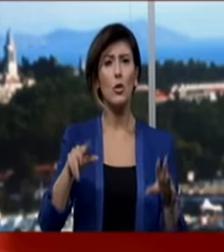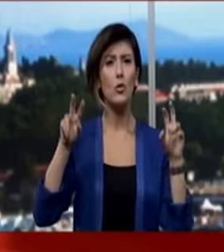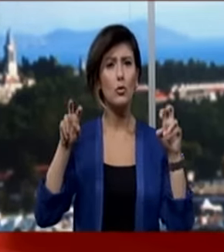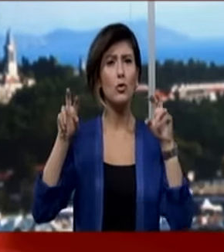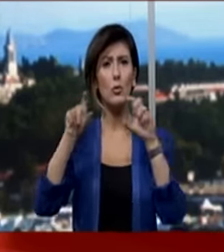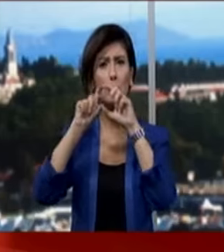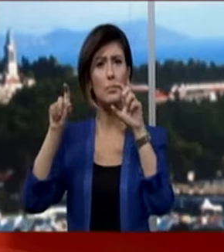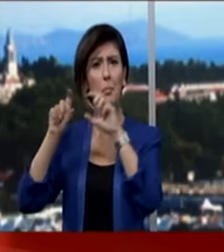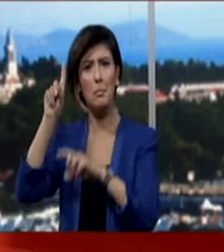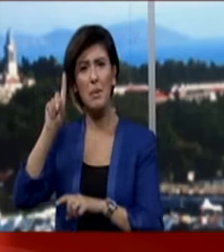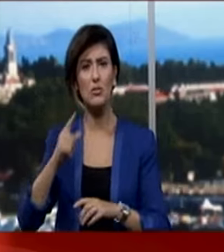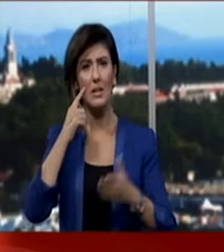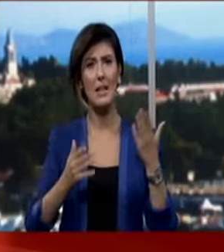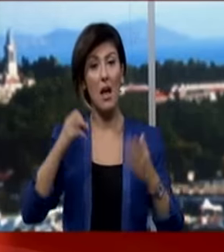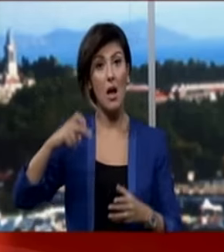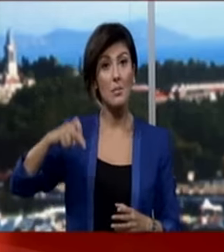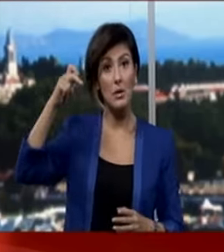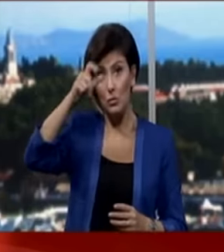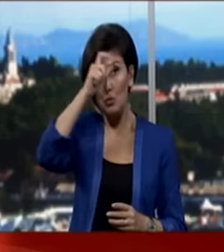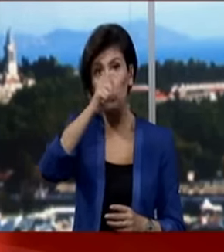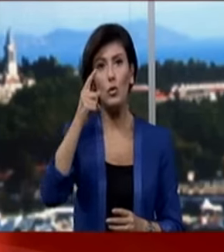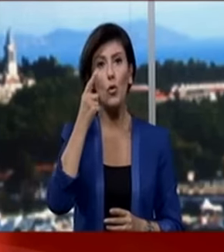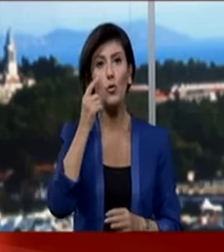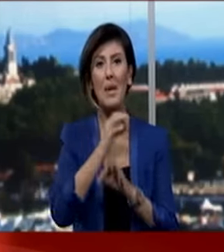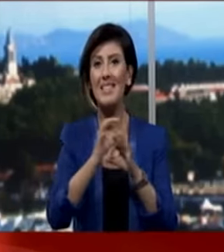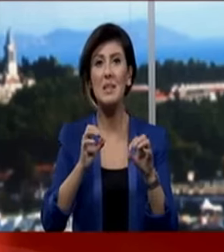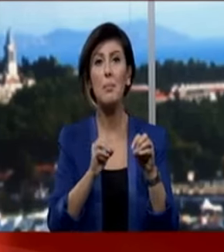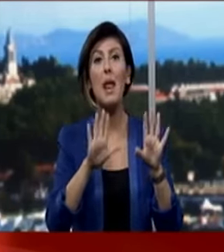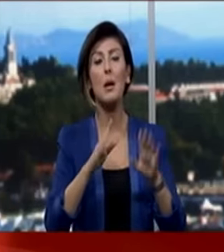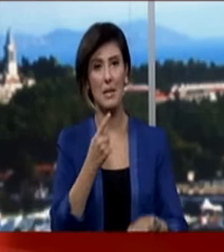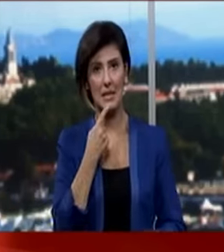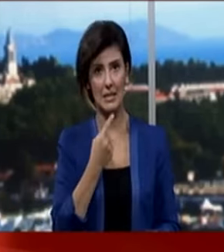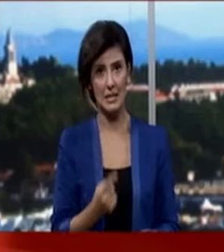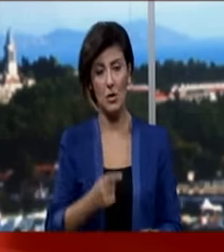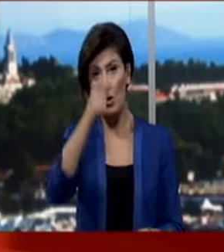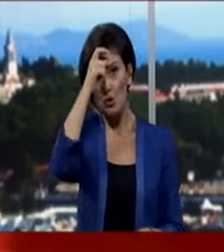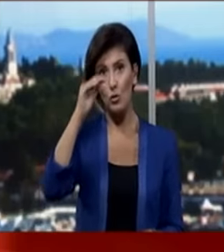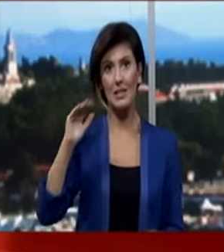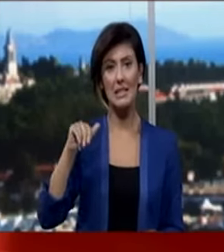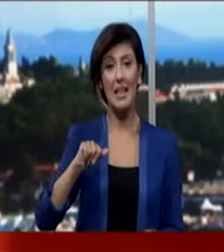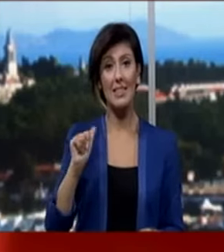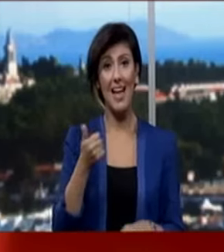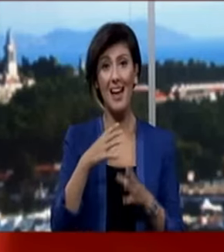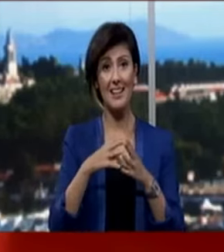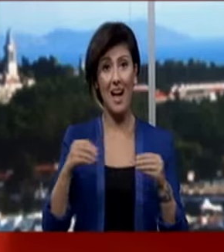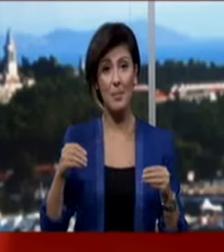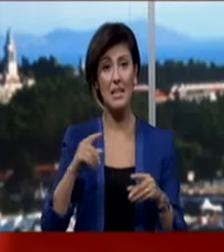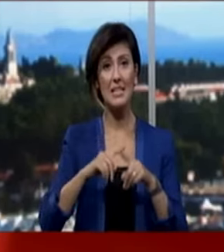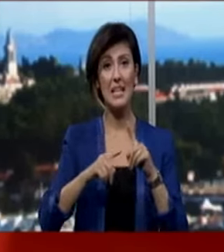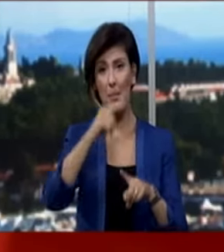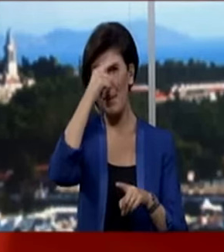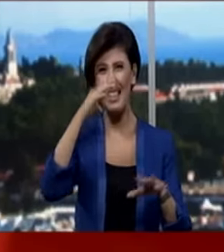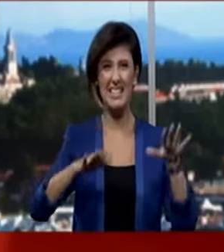başlıklarını değerlendirdi. AK Parti'nin Türkiye'yi hükümetsiz bırakmadığının altını çizdi. Türk lirasındaki değer kaybını da siyasi